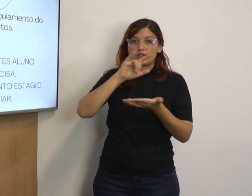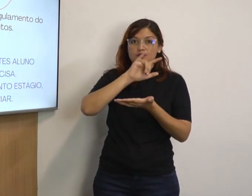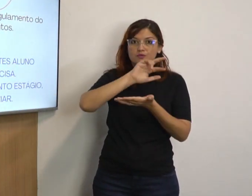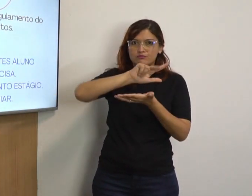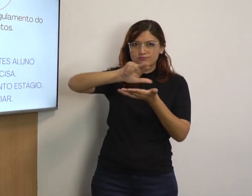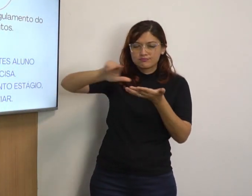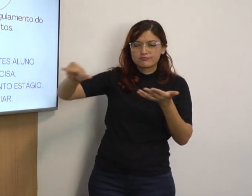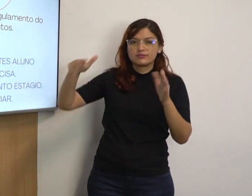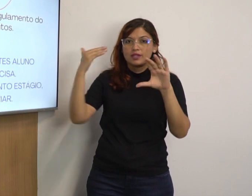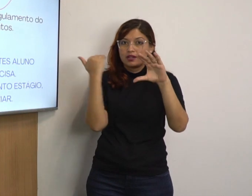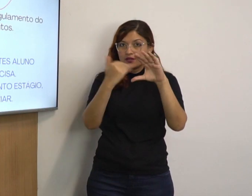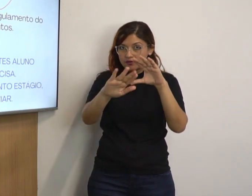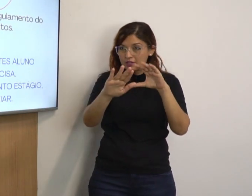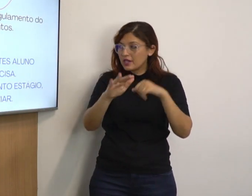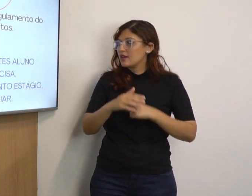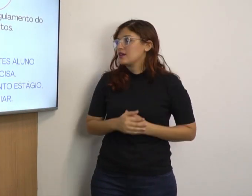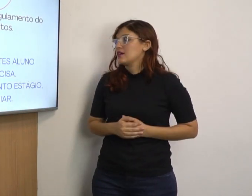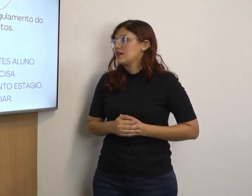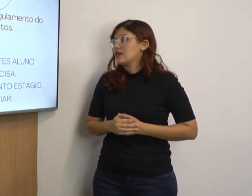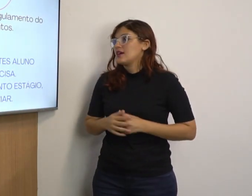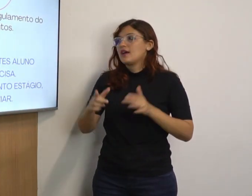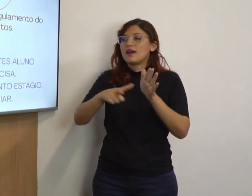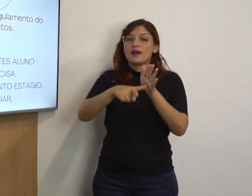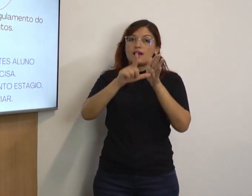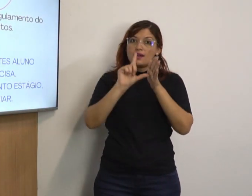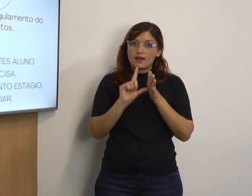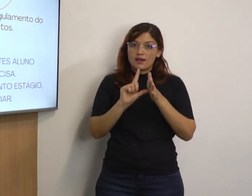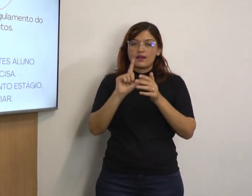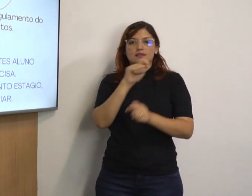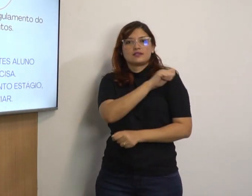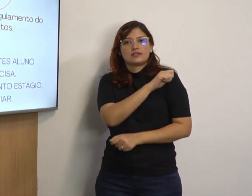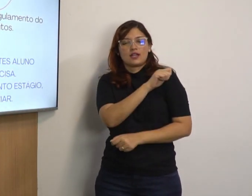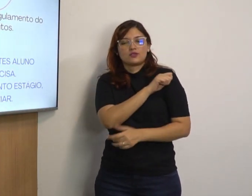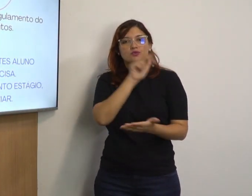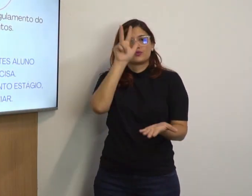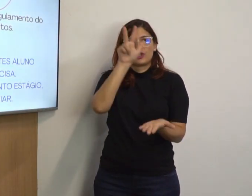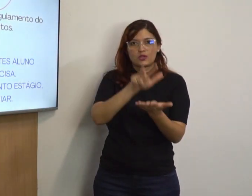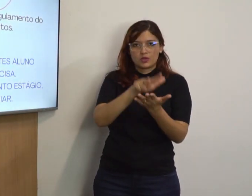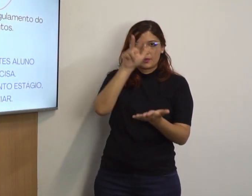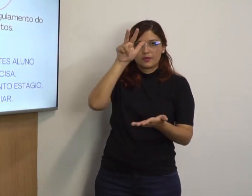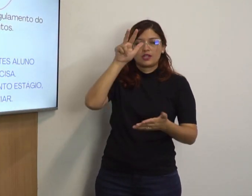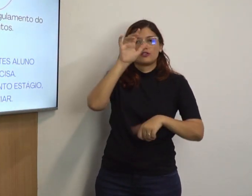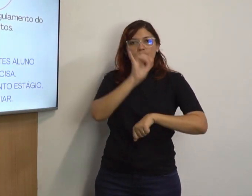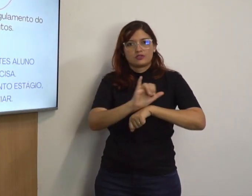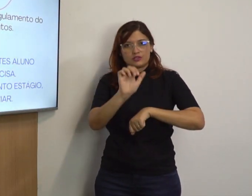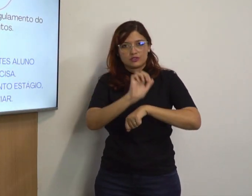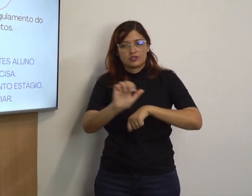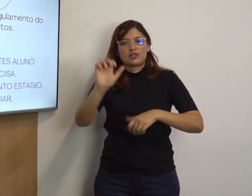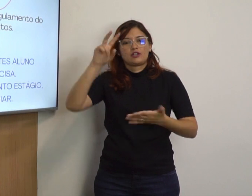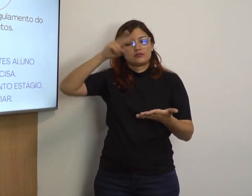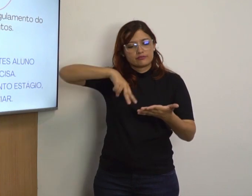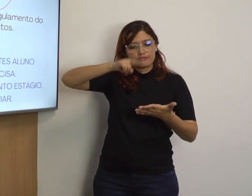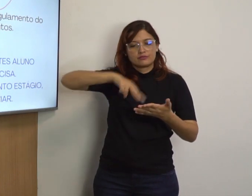Documento vários, enviar. Antes, aluno, regulamento, estágio.